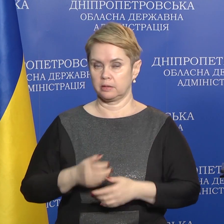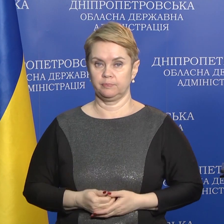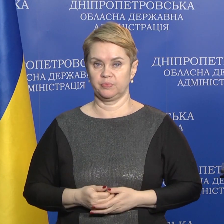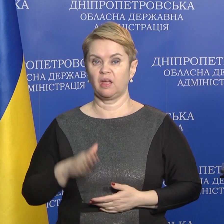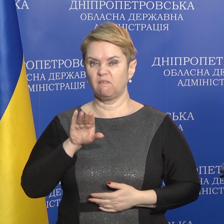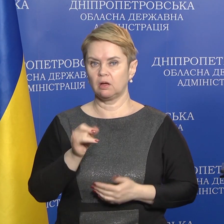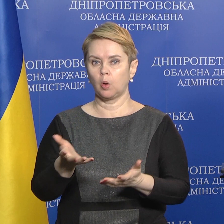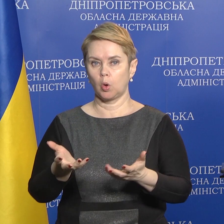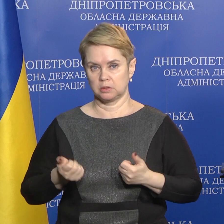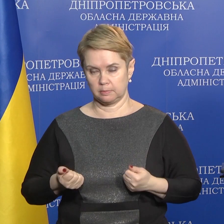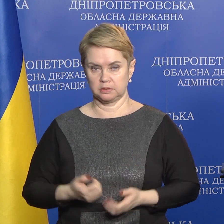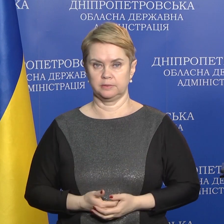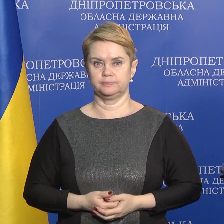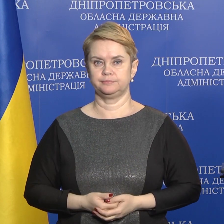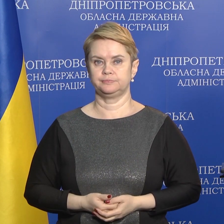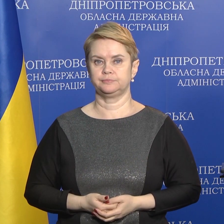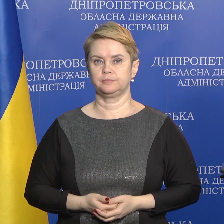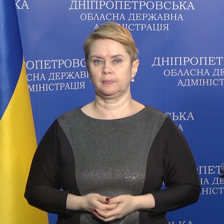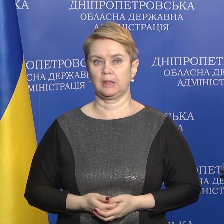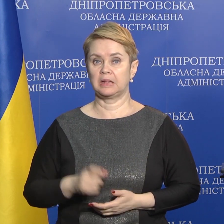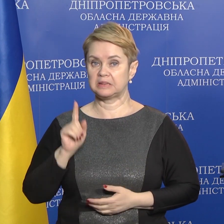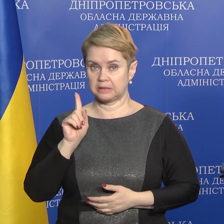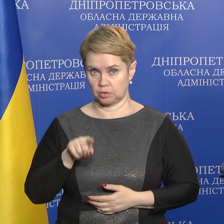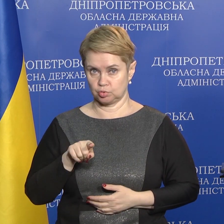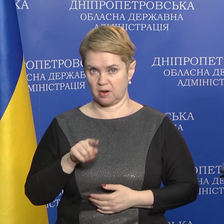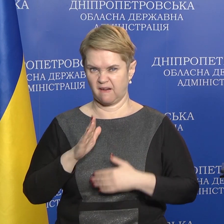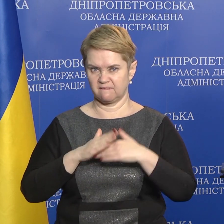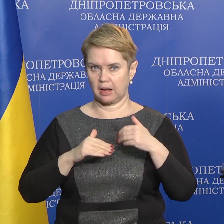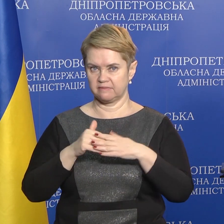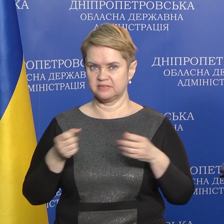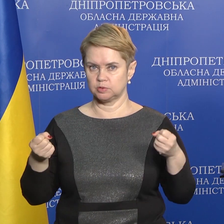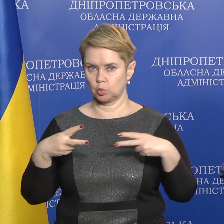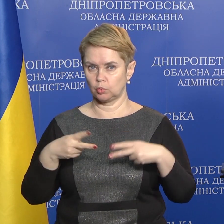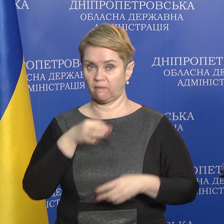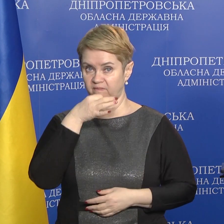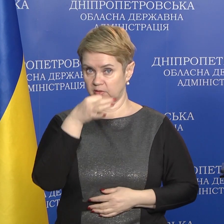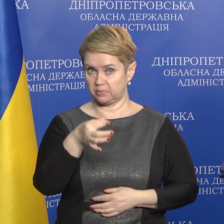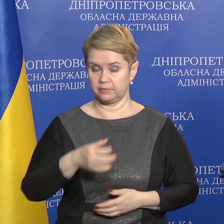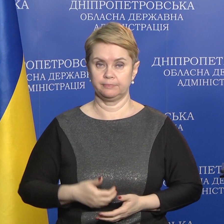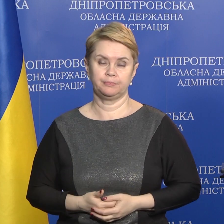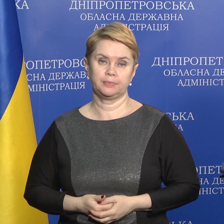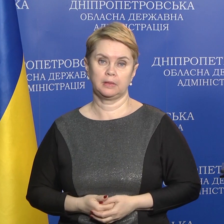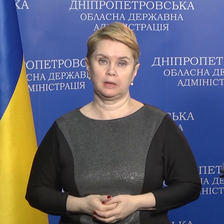і ви отримаєте теж кваліфіковану відповідь.